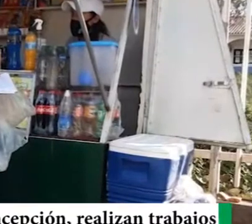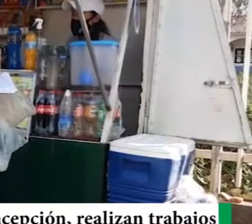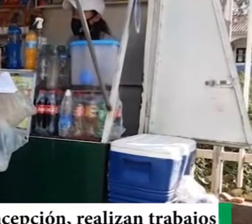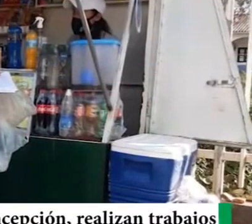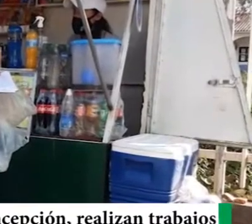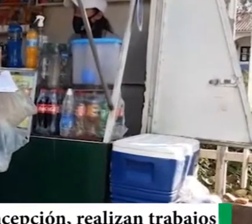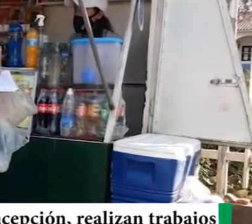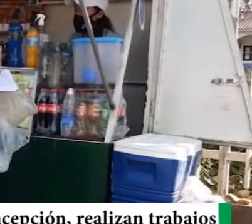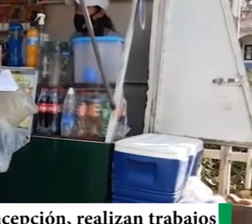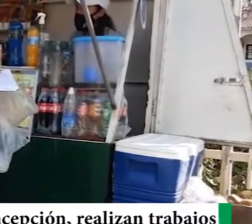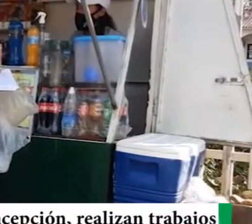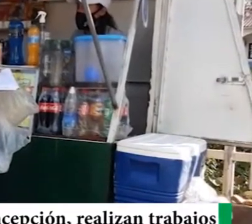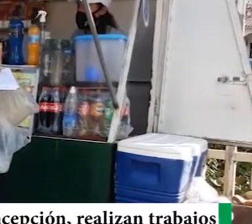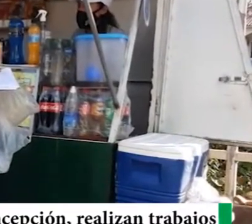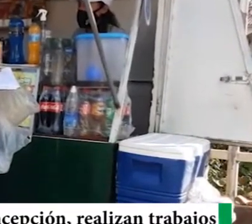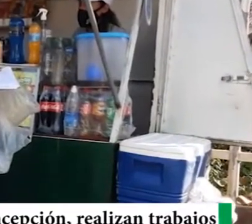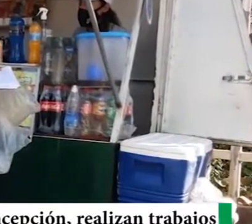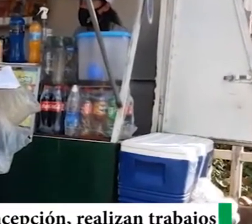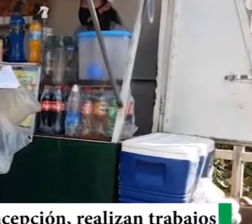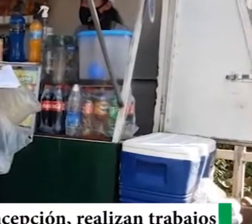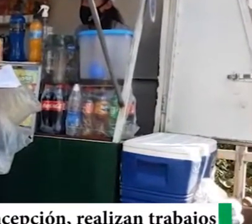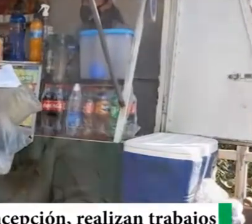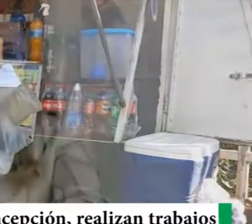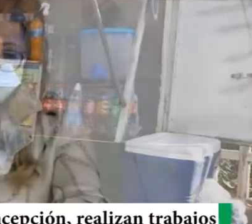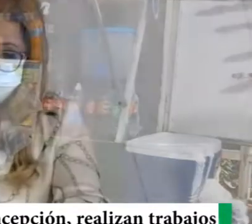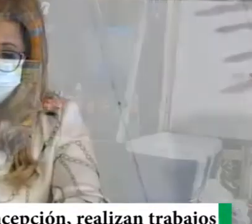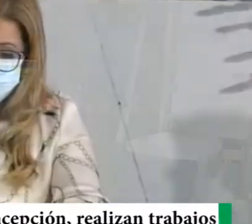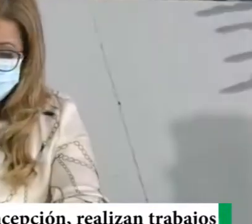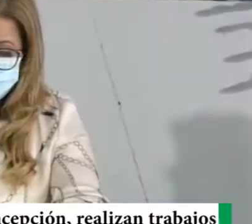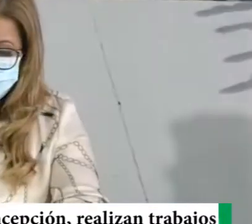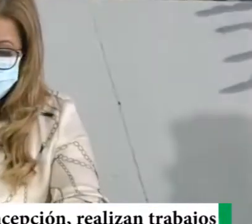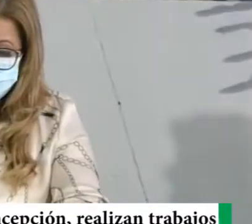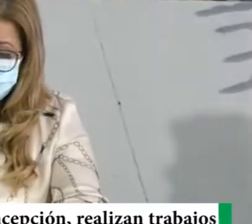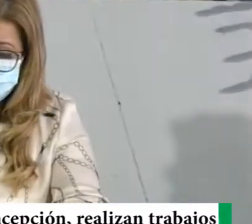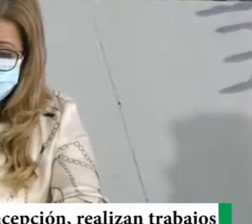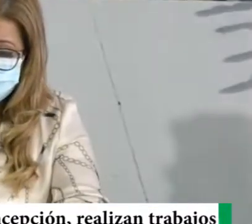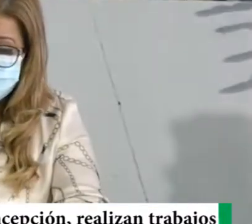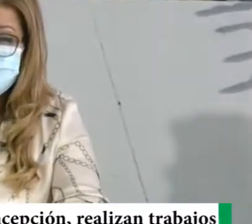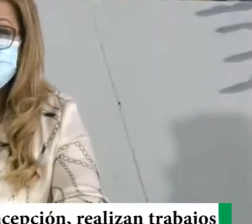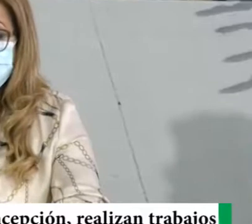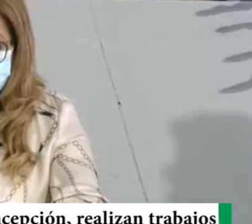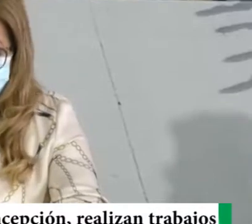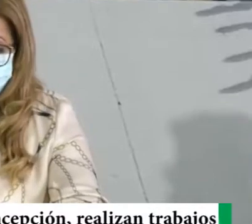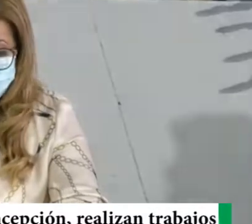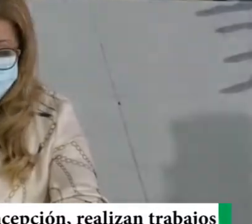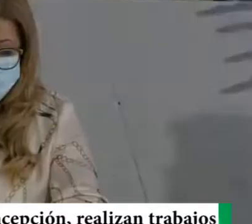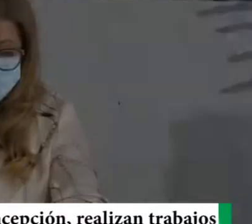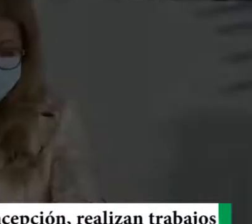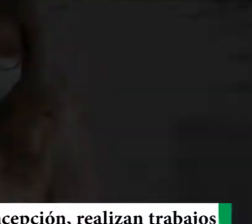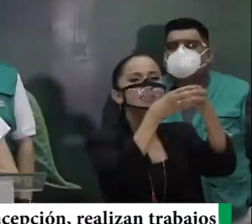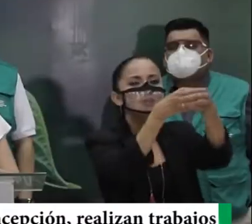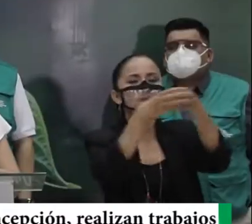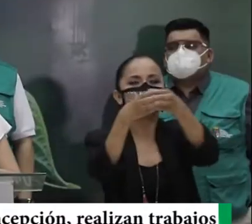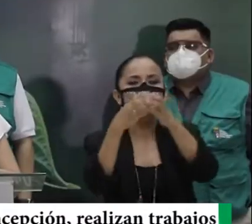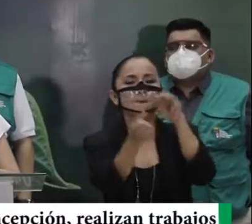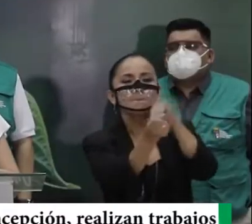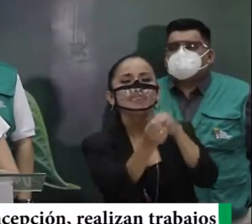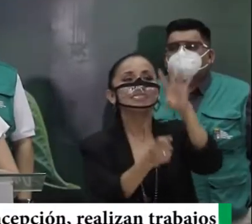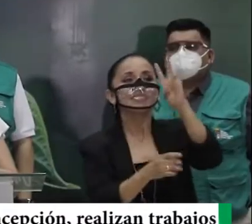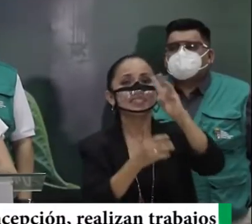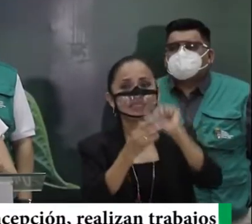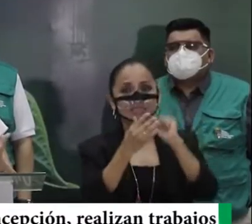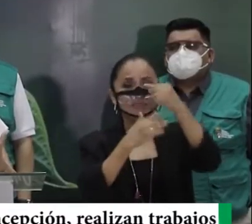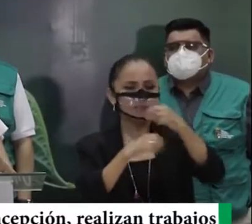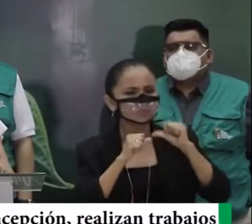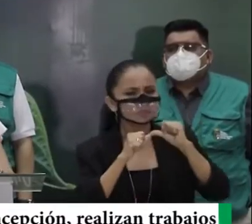vecinales, 7, 8 y 12, esperando alcanzar, unas, 3.000 hogares. Hemos estado